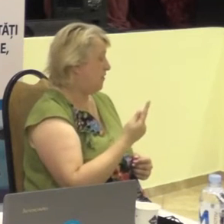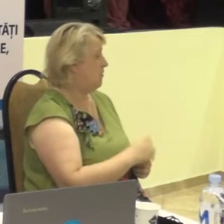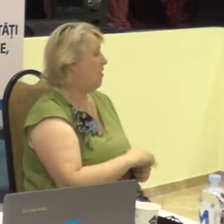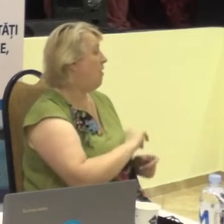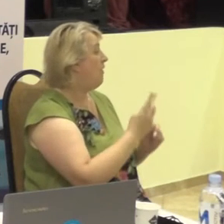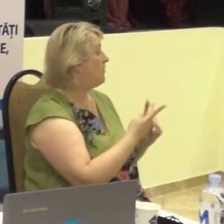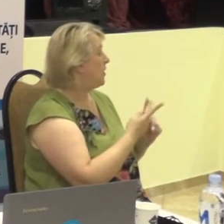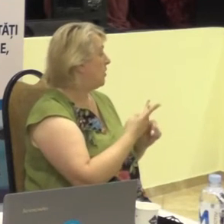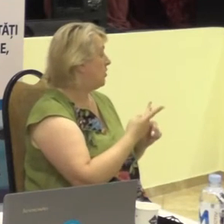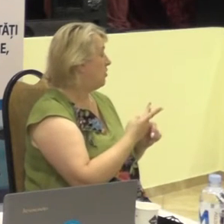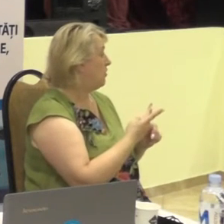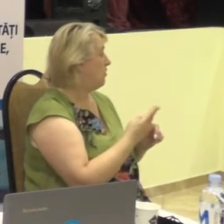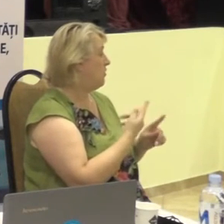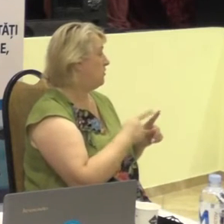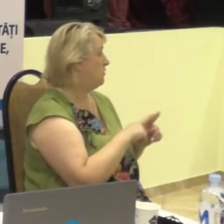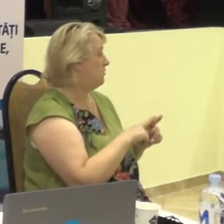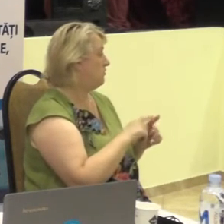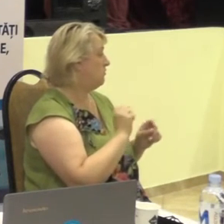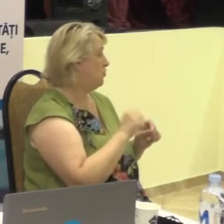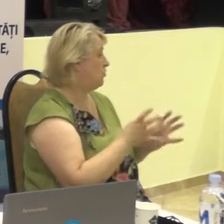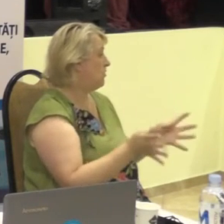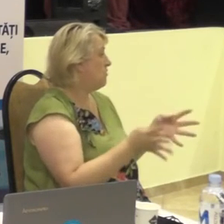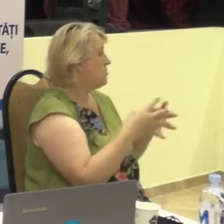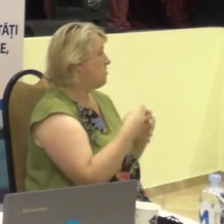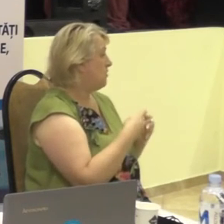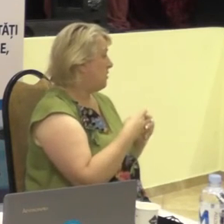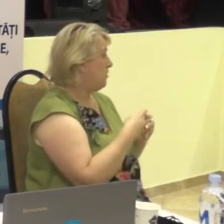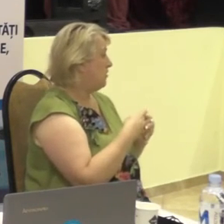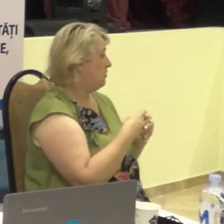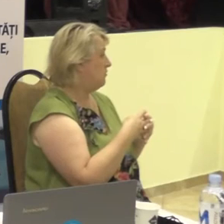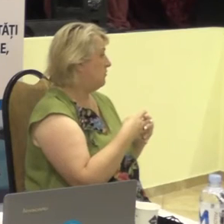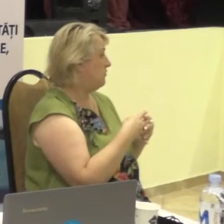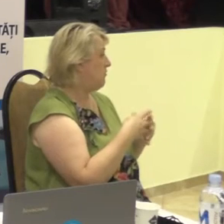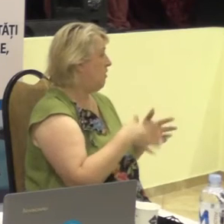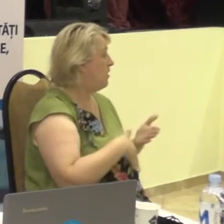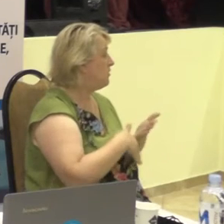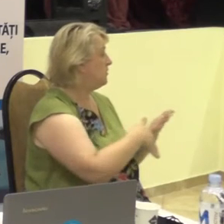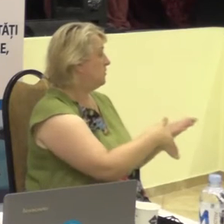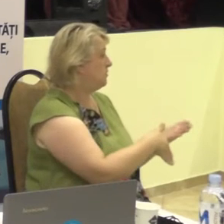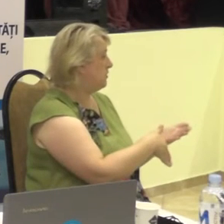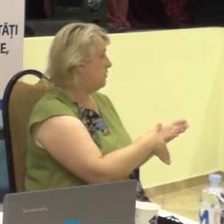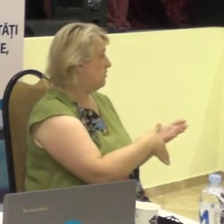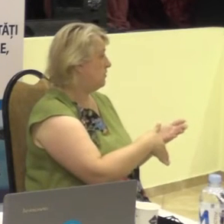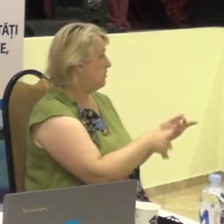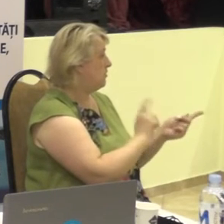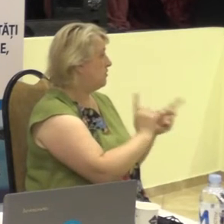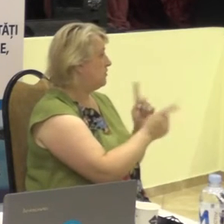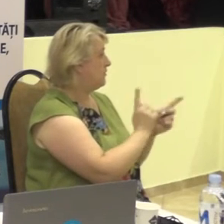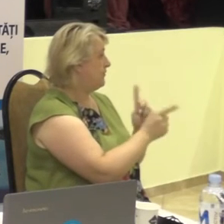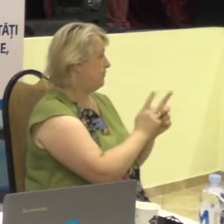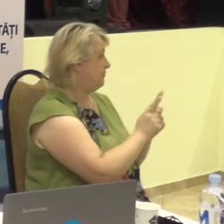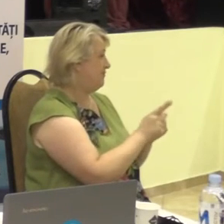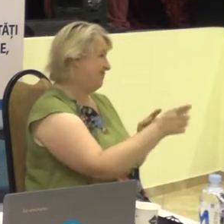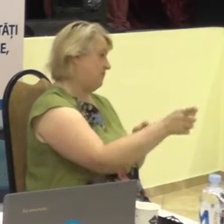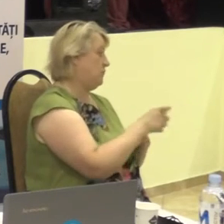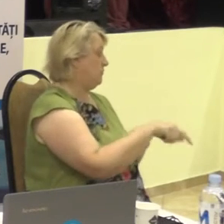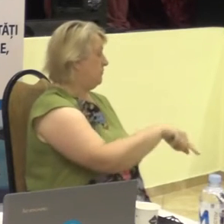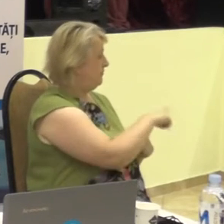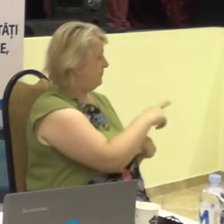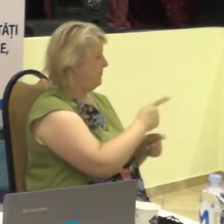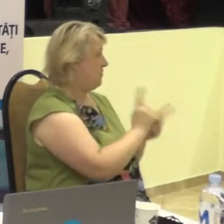Și a doua variantă este de integrare, asistența interpretului în limbajul